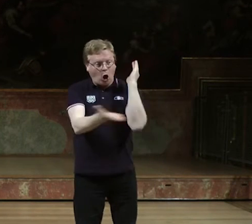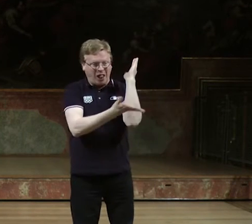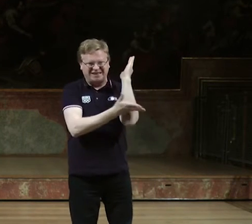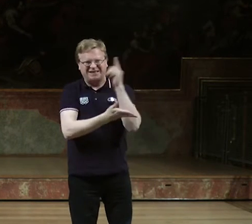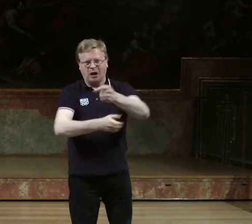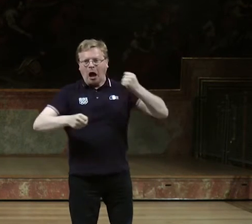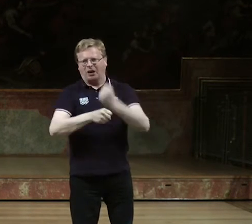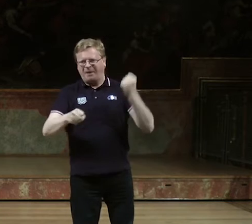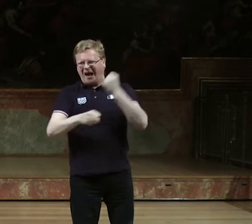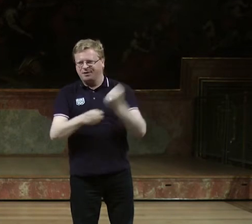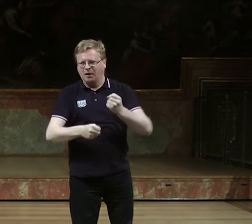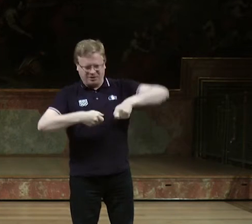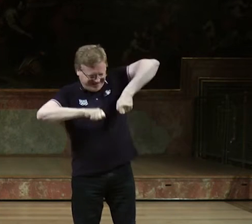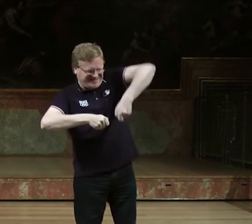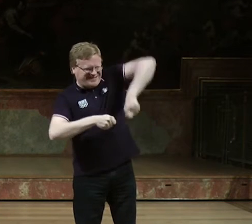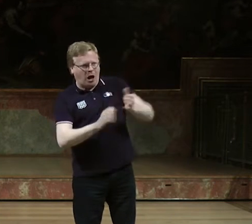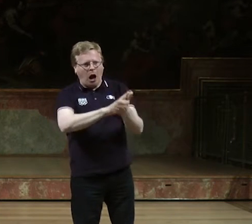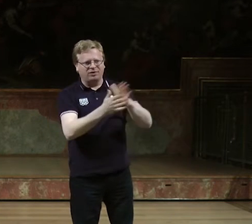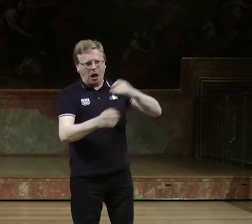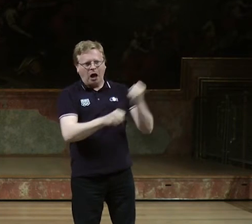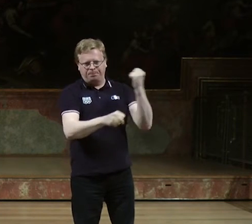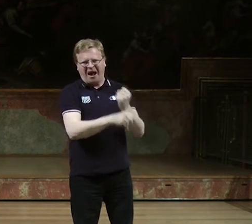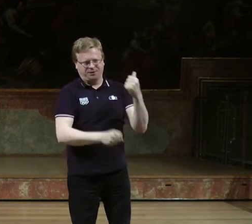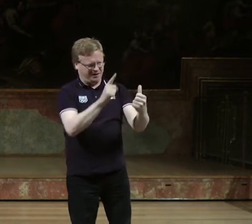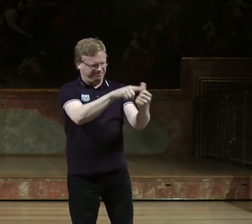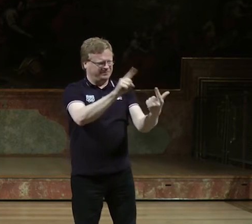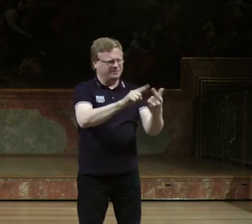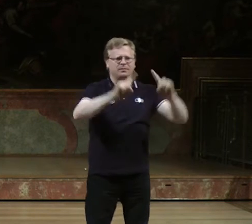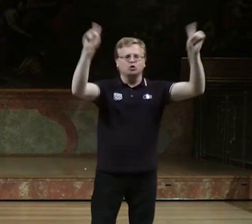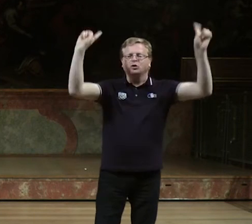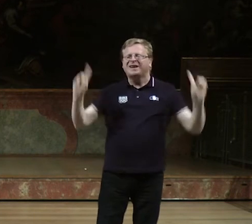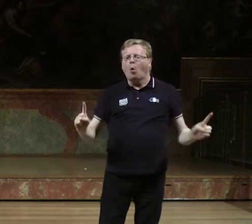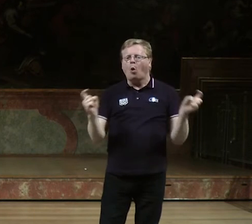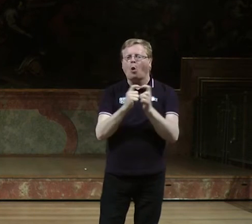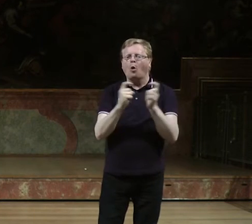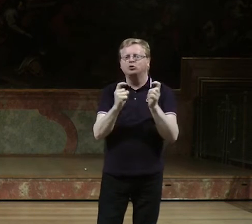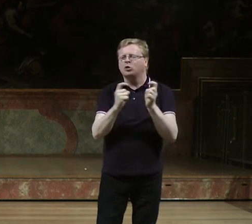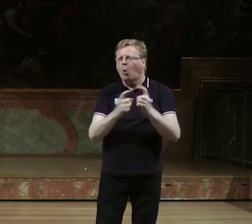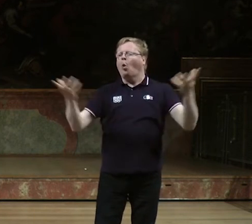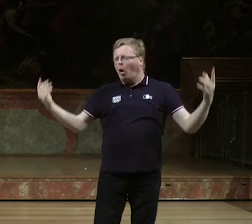verschmutzt, weg. Holzarbeiter müssen wieder Arbeit finden dürfen.